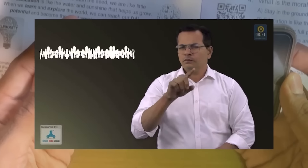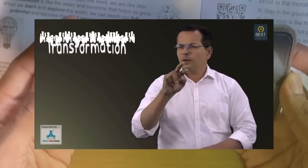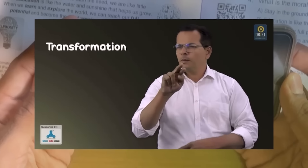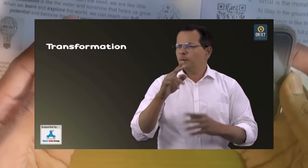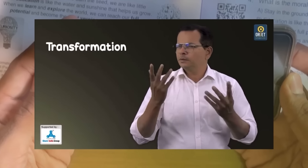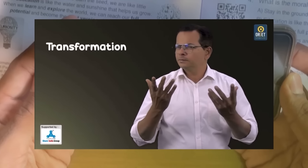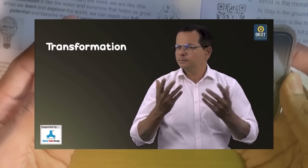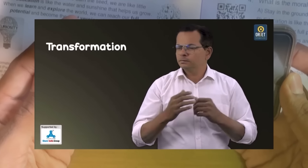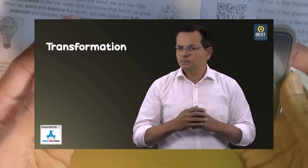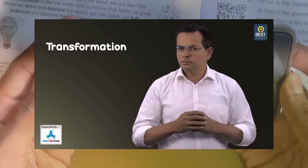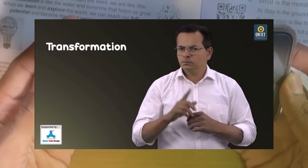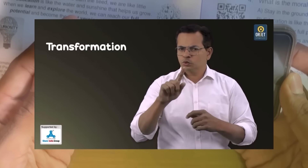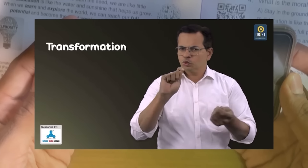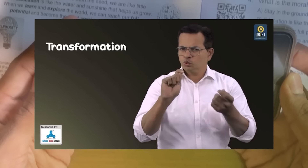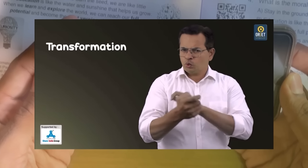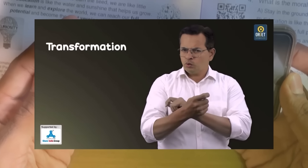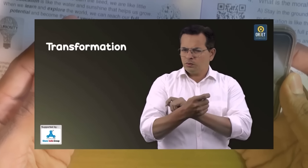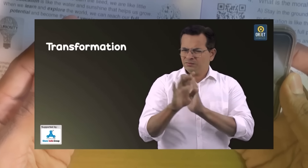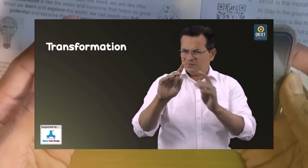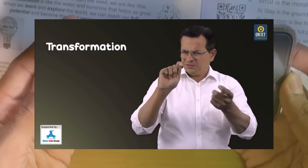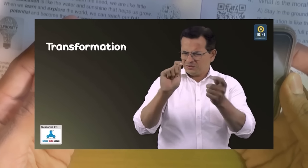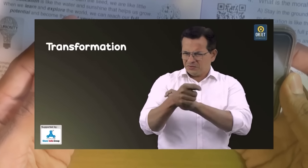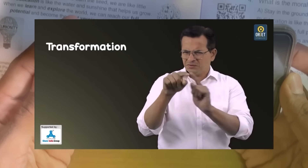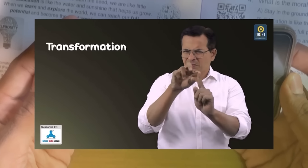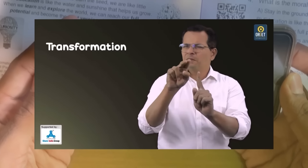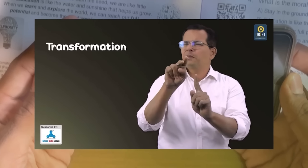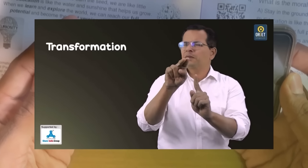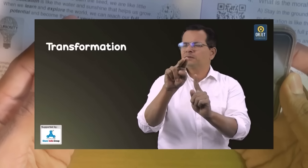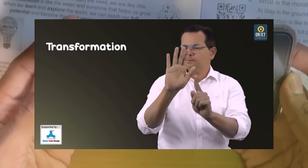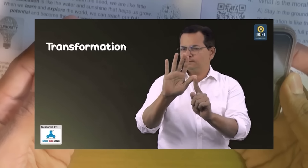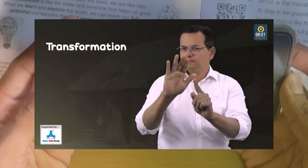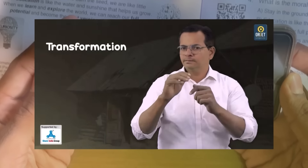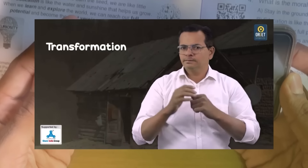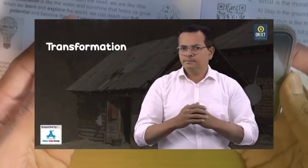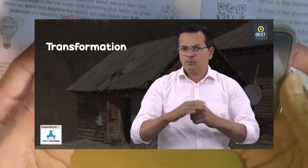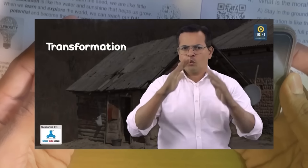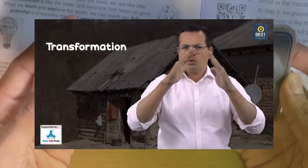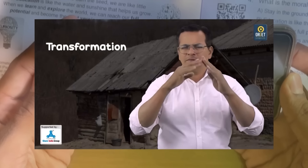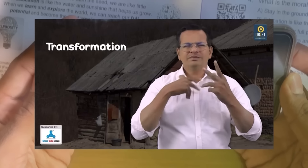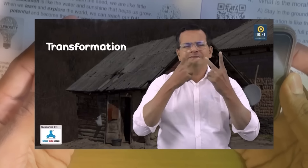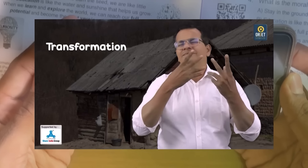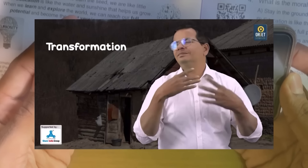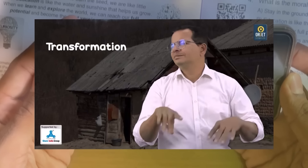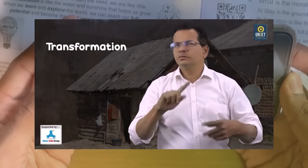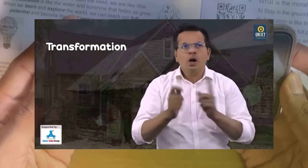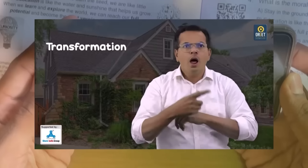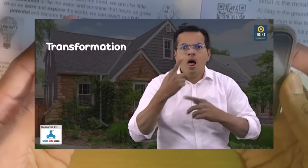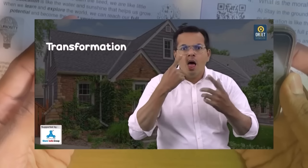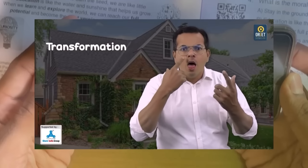ट्रांस्फरमेशन इसका अर्थ क्या है बदलाओ बदलाओ कैसा एक पुराना घर है उसको तोड़कर जोए नई चीज़ बनी